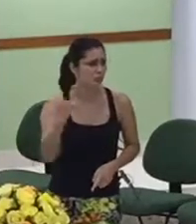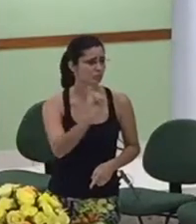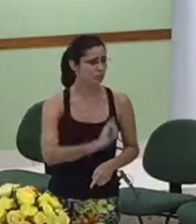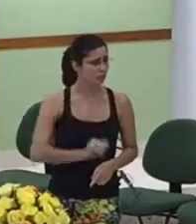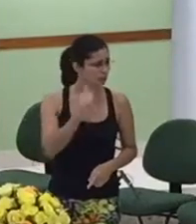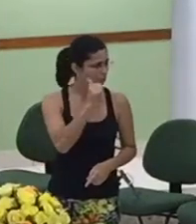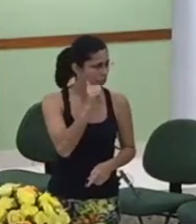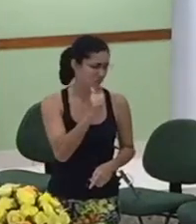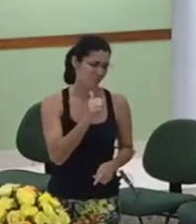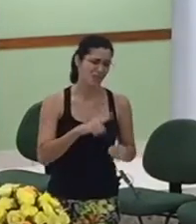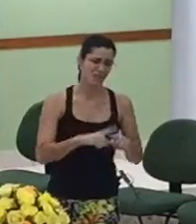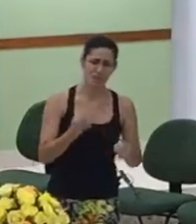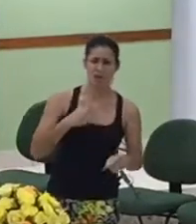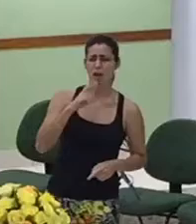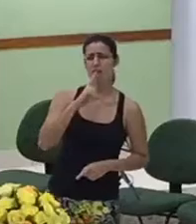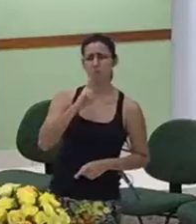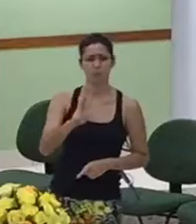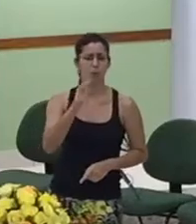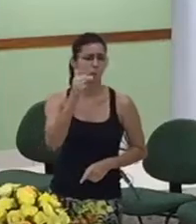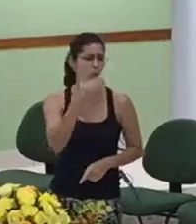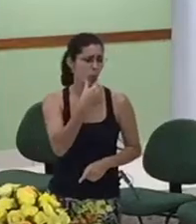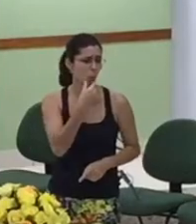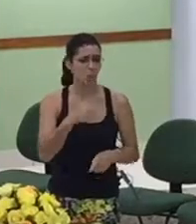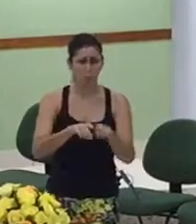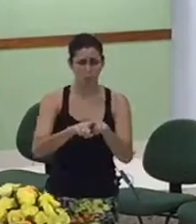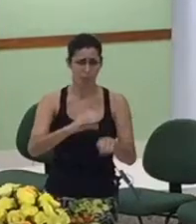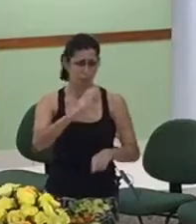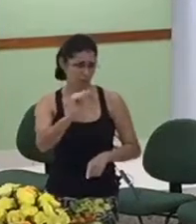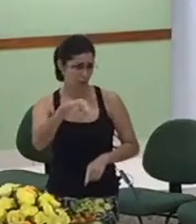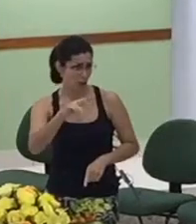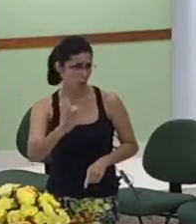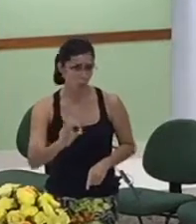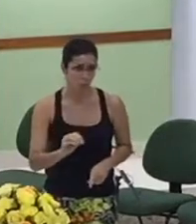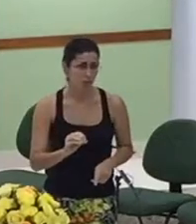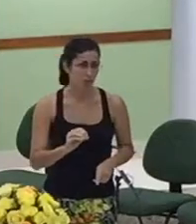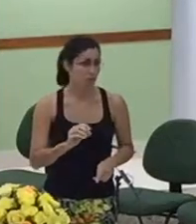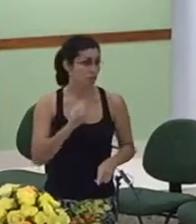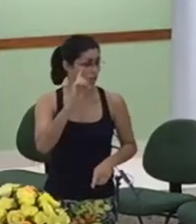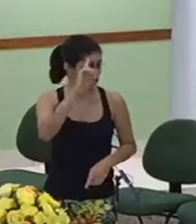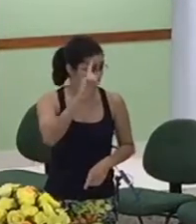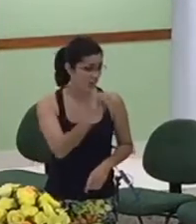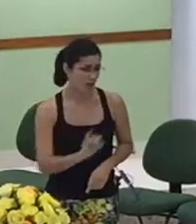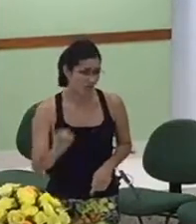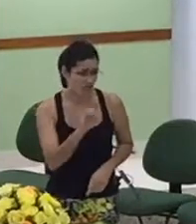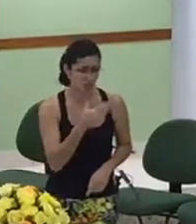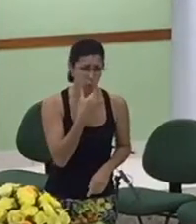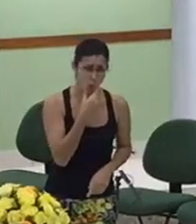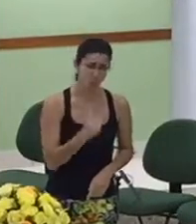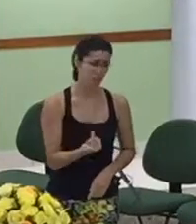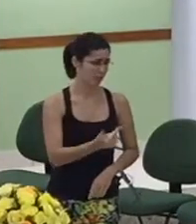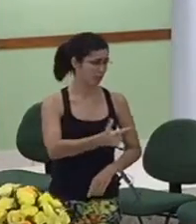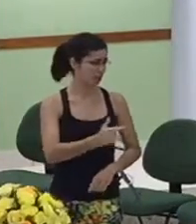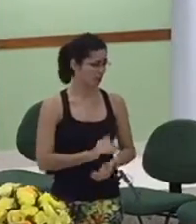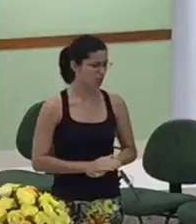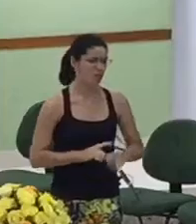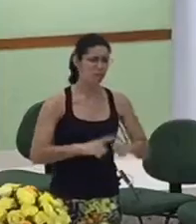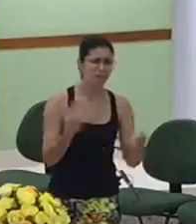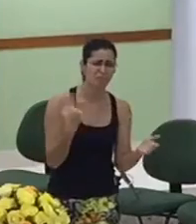não teremos e por que nós temos um dia internacional da mulher e por que nós temos um dia da esposa do